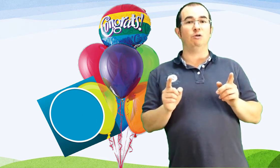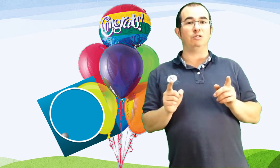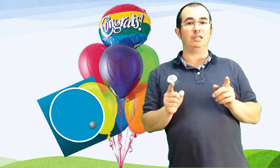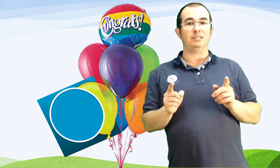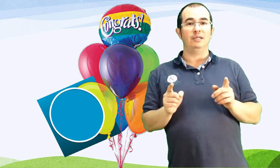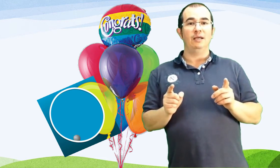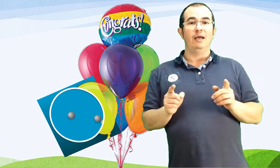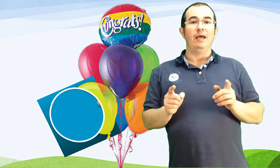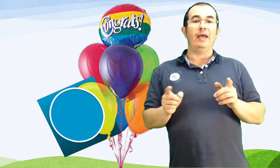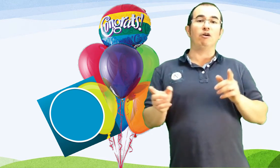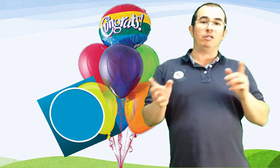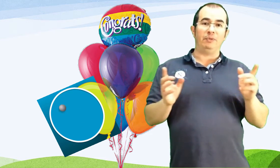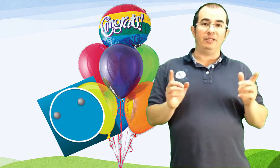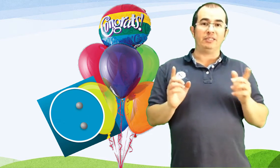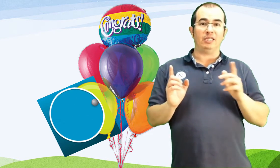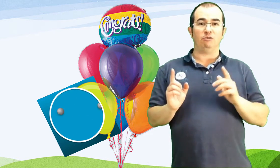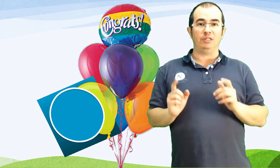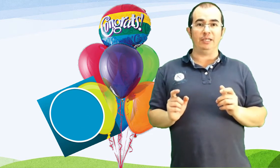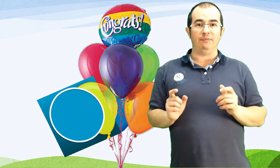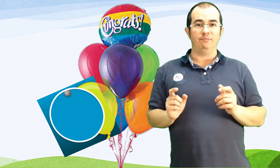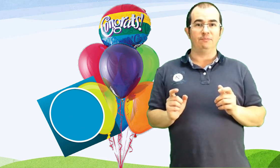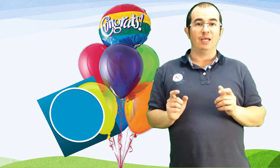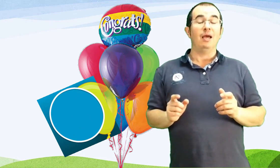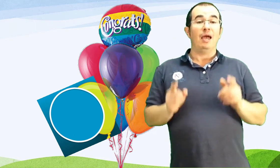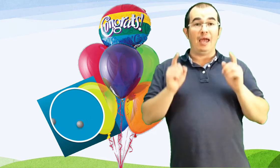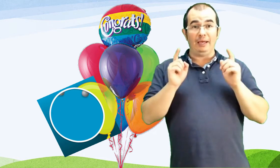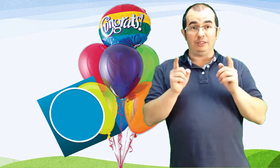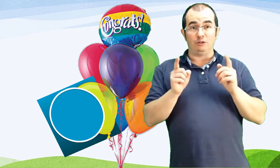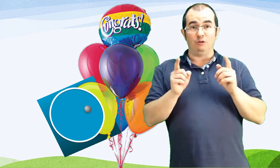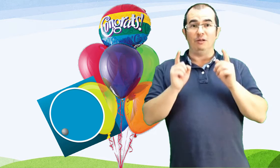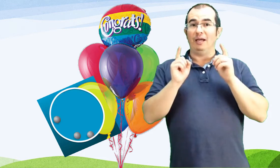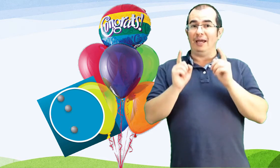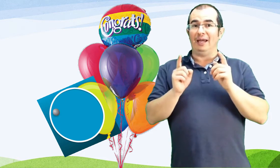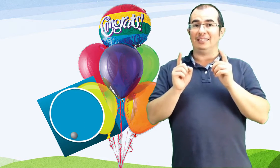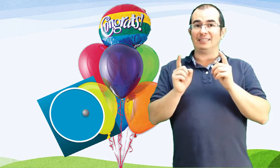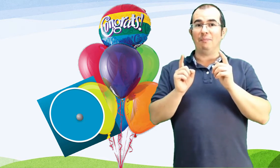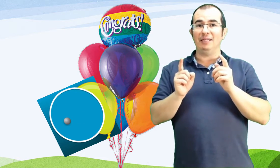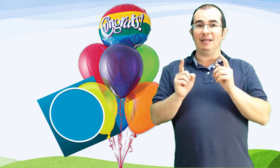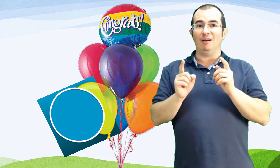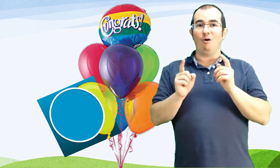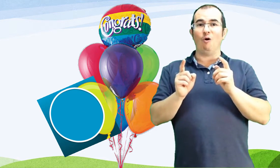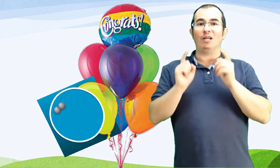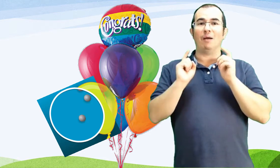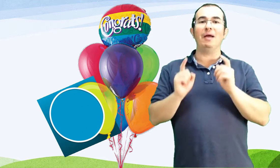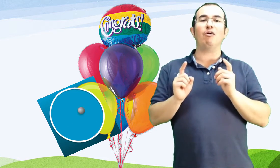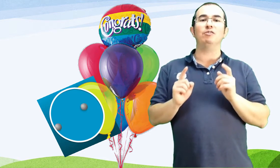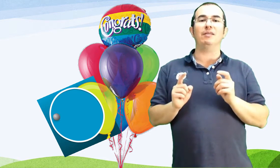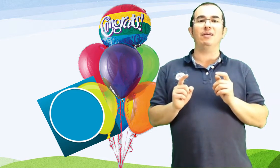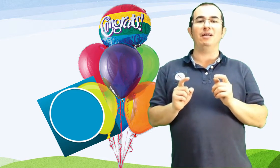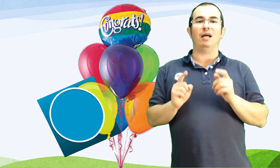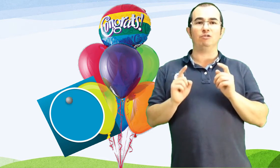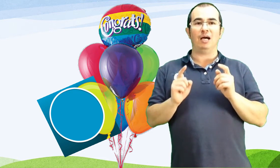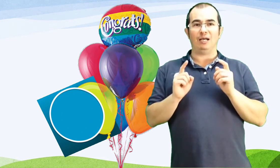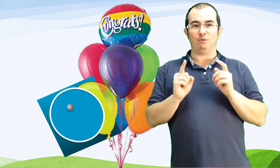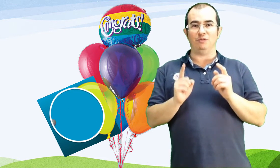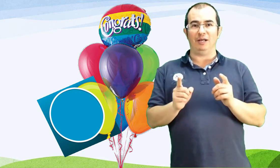outras E os recipientes que as contenhen E isto é exactamente O que tamén acontece na nosa atmosfera